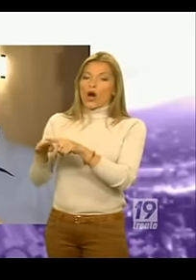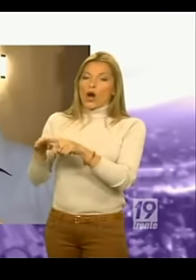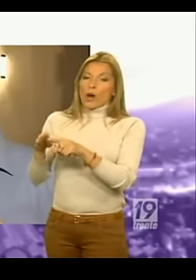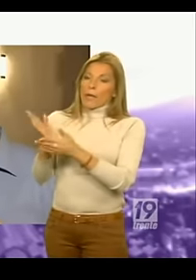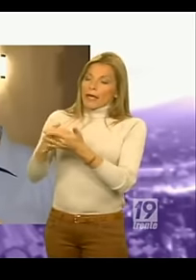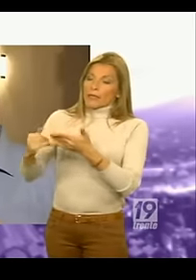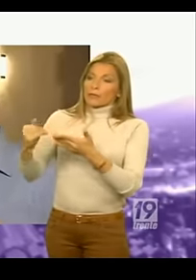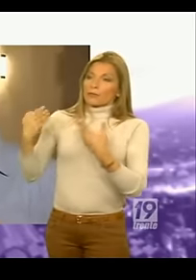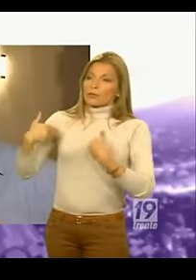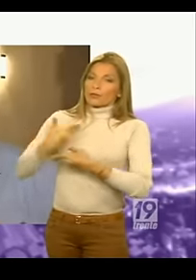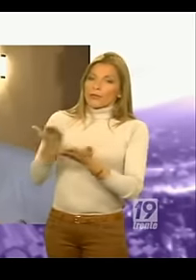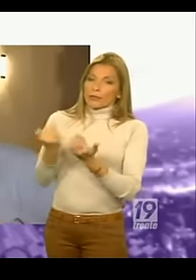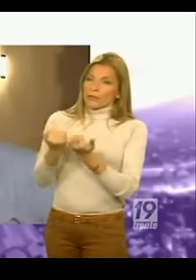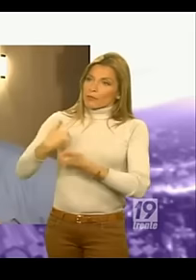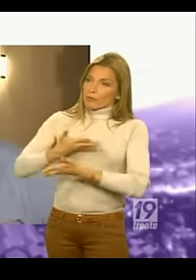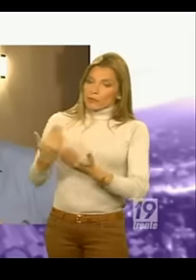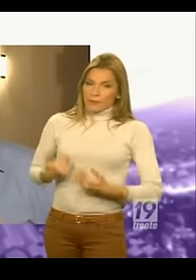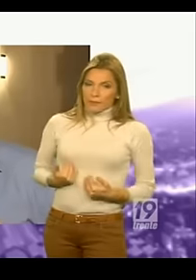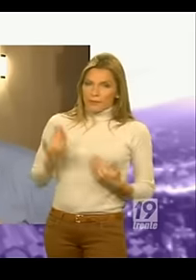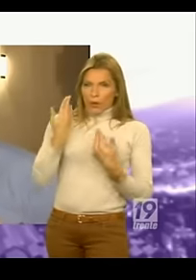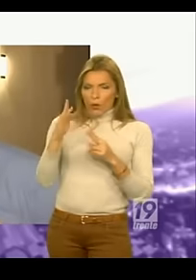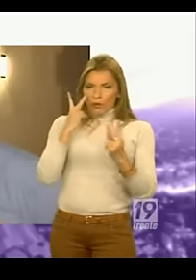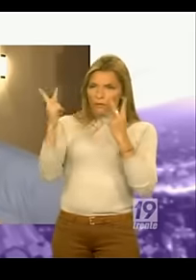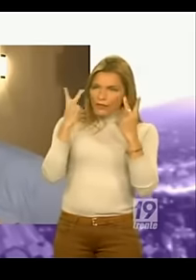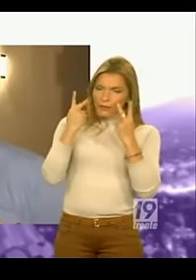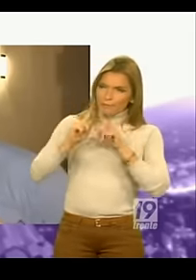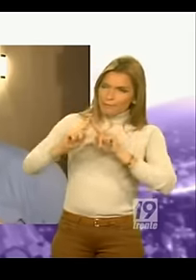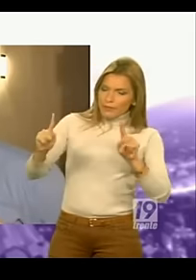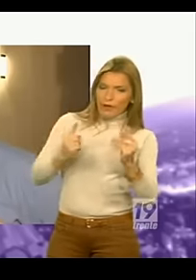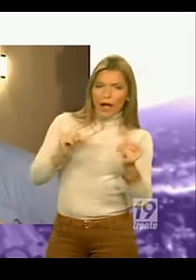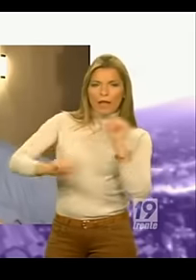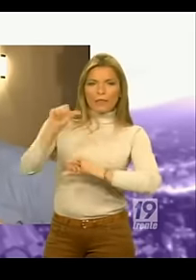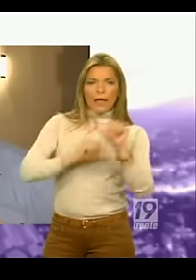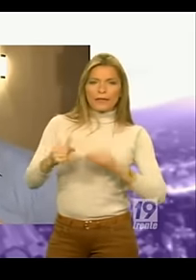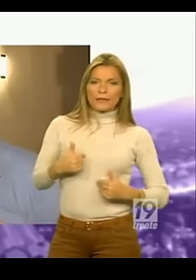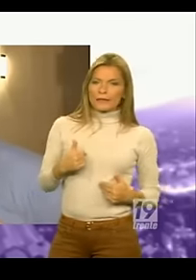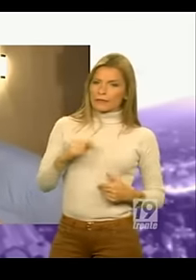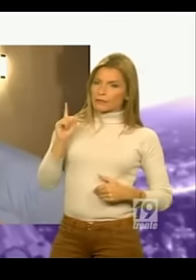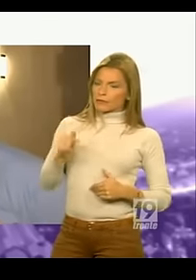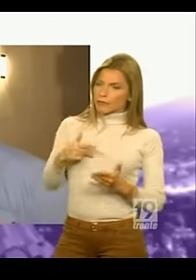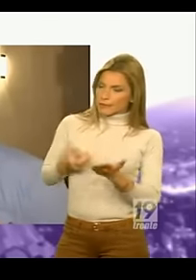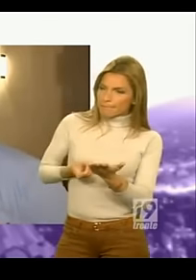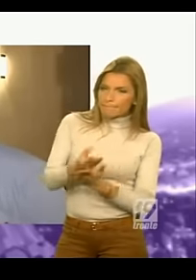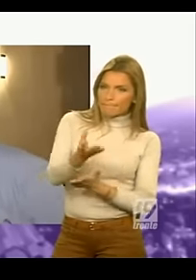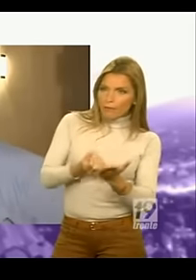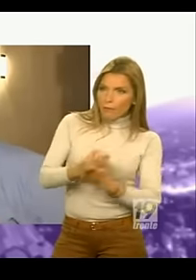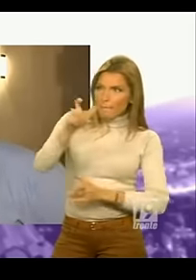'objectif est le même en fait, mais il faut une autre approche et autrement. je pense qu'il faut d'abord aller plus doucement, sensibiliser les gens, faire comprendre